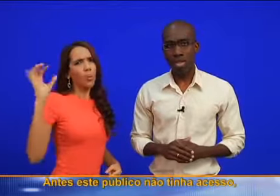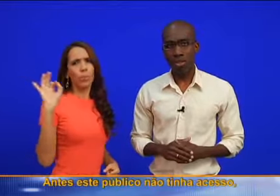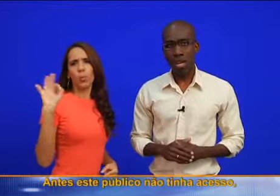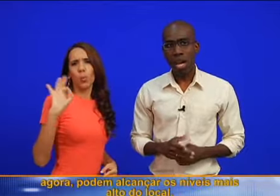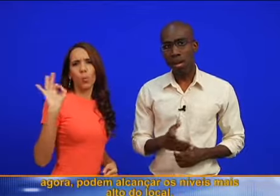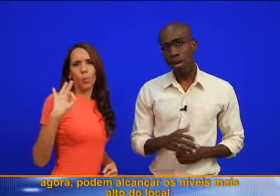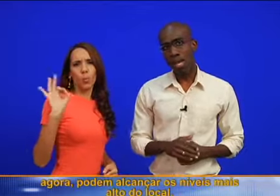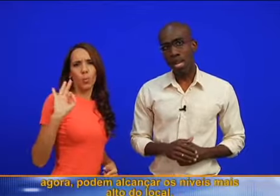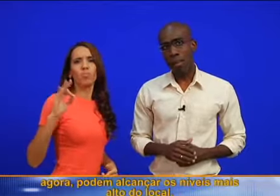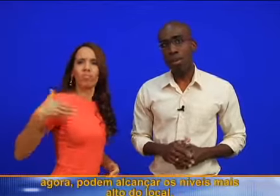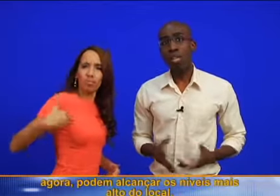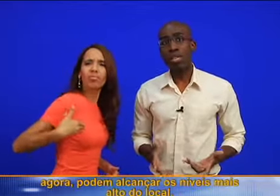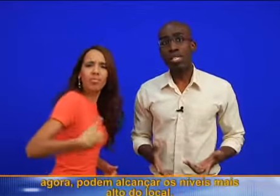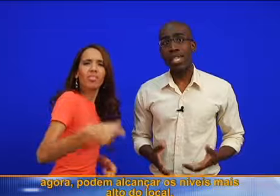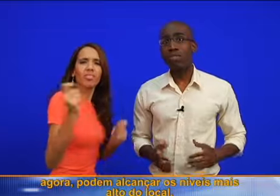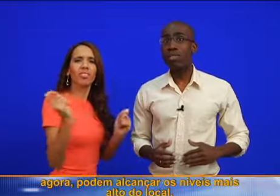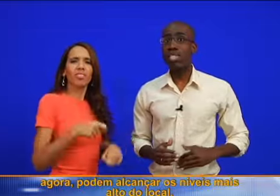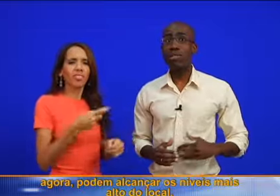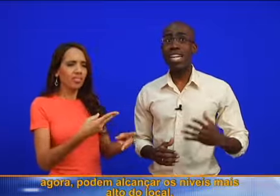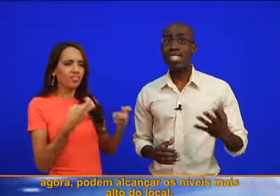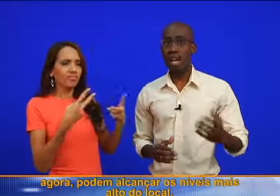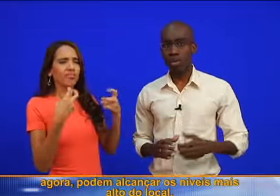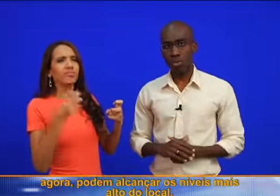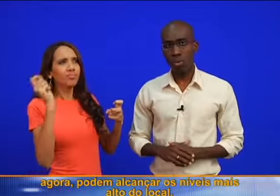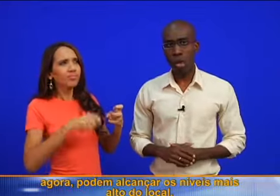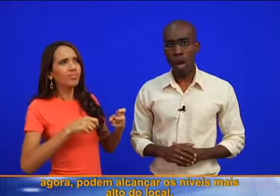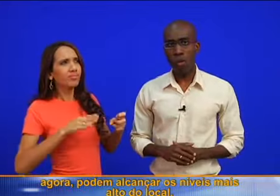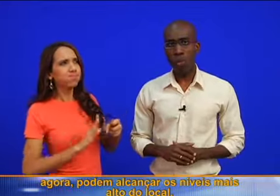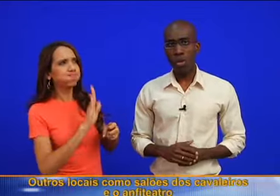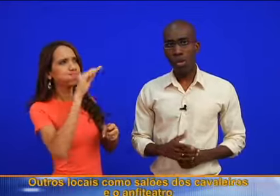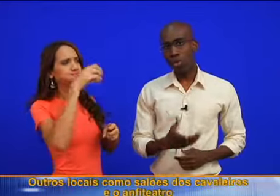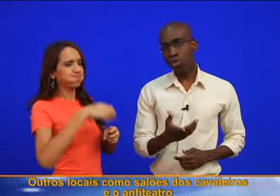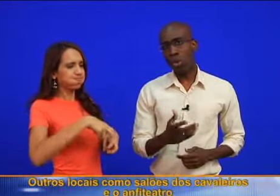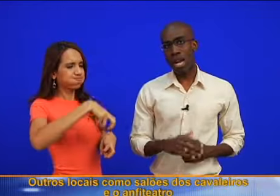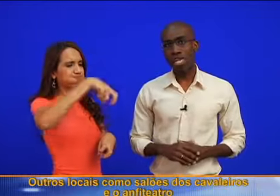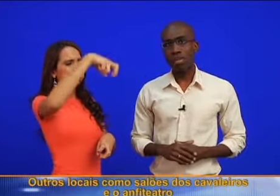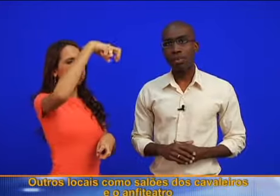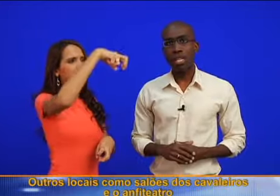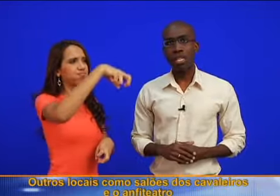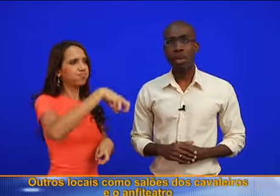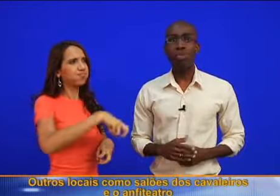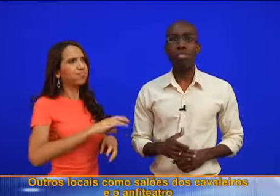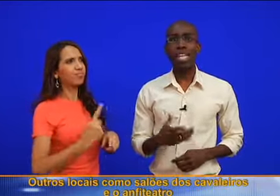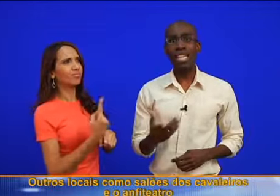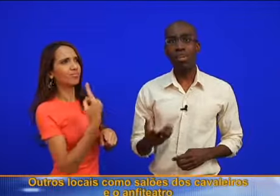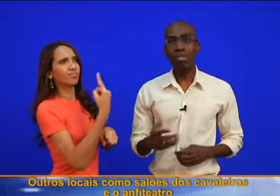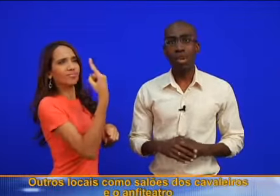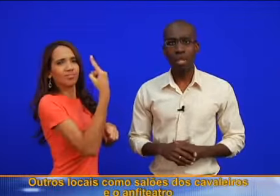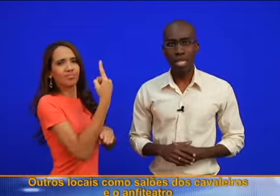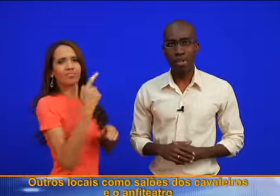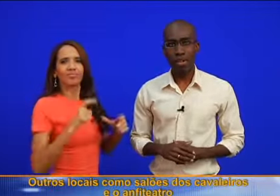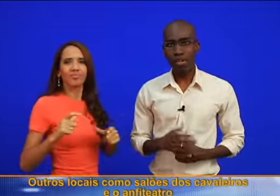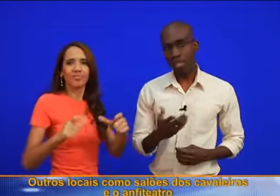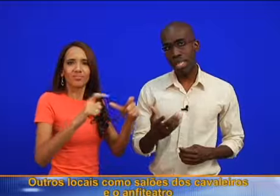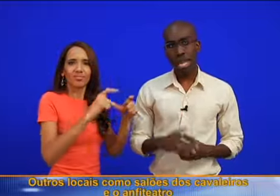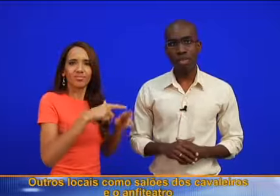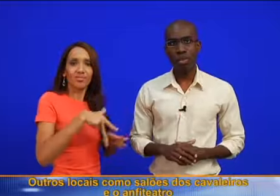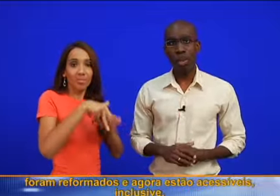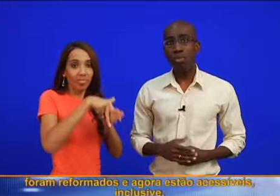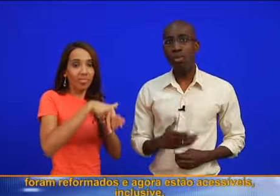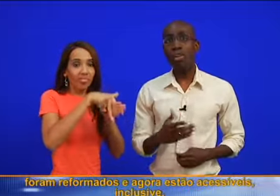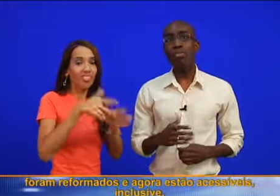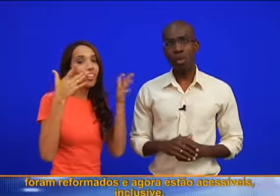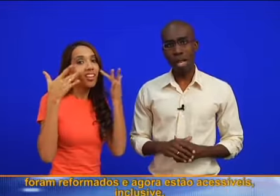tinha acesso. Agora, podem alcançar os níveis mais altos do local. Outros locais também, como o Salão dos Cavaleiros e o